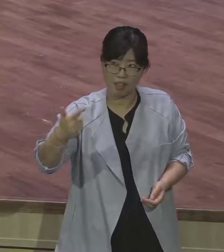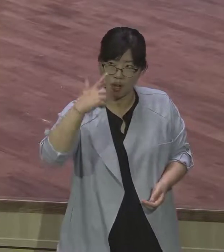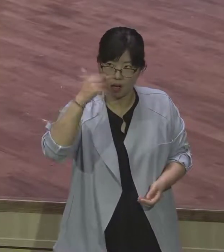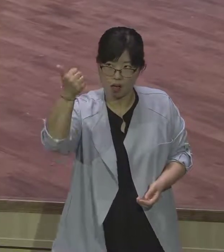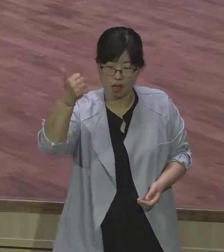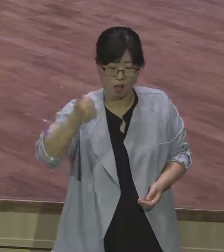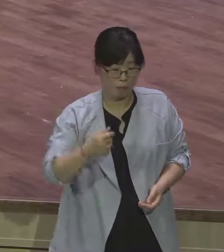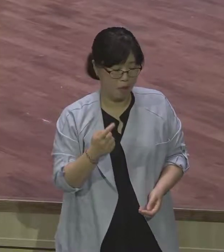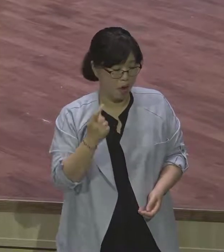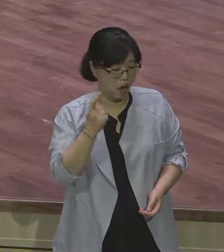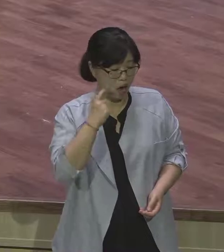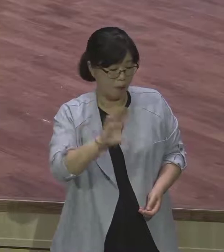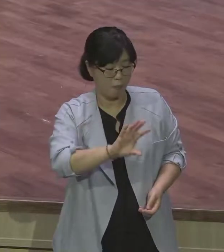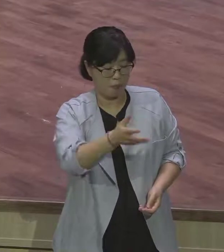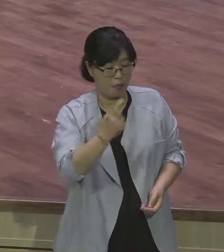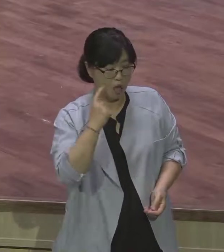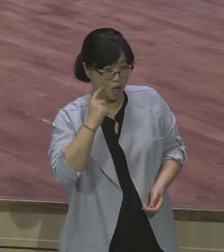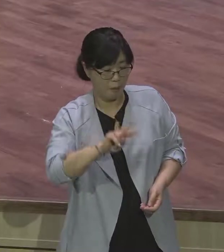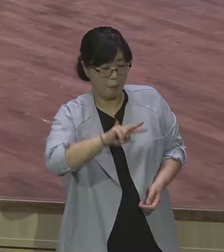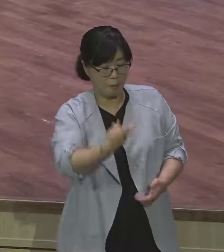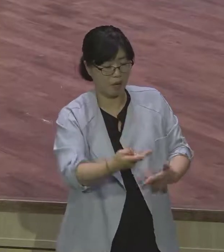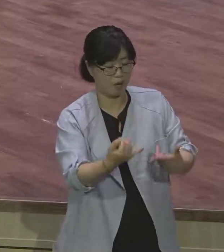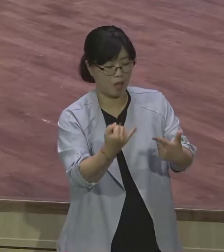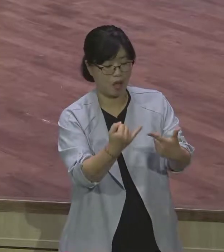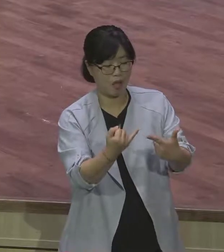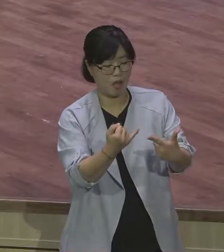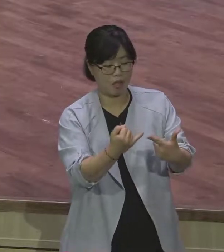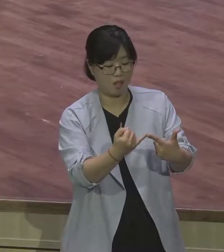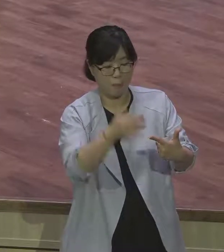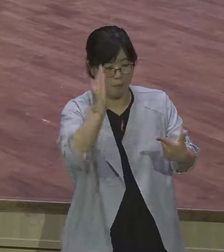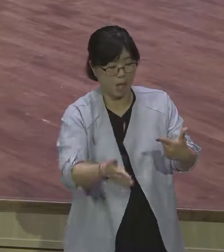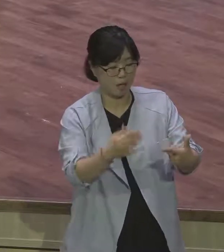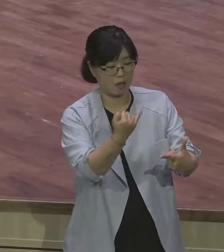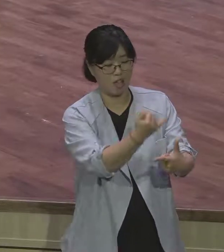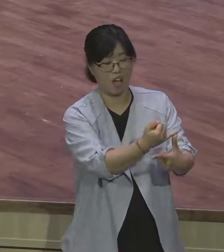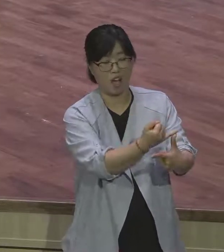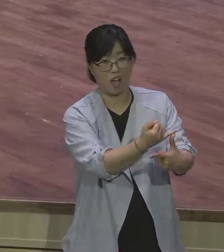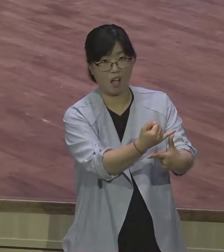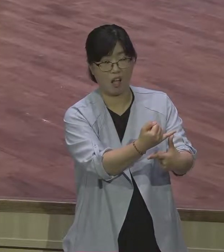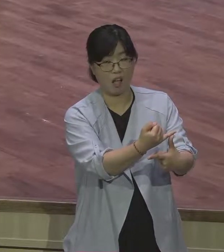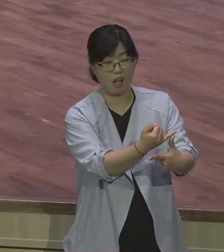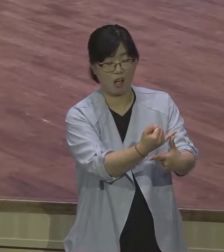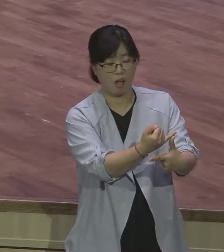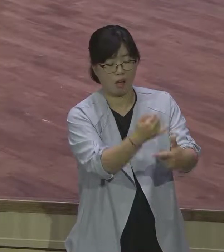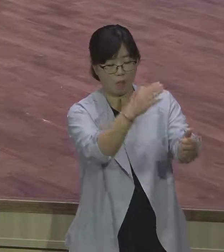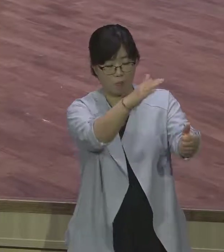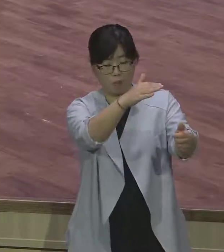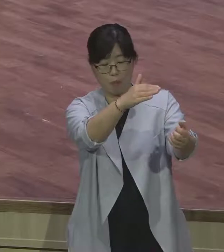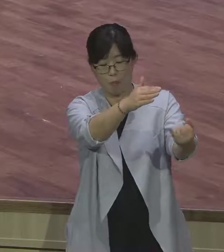첫날에 야곱도 꼼짝 못하고 당한 거예요. 속인 전문가가 제가 속은 거예요.